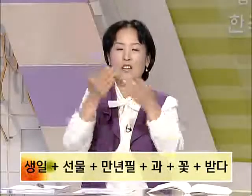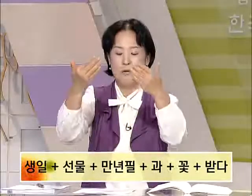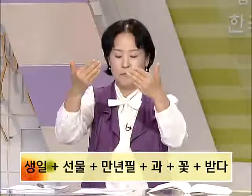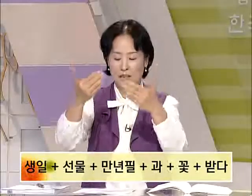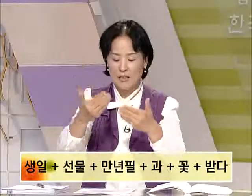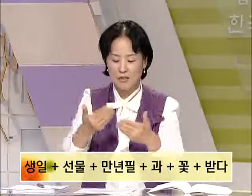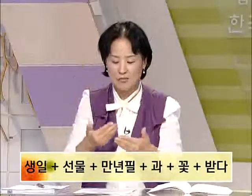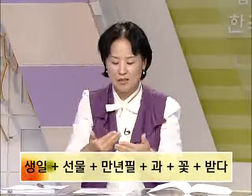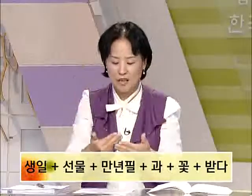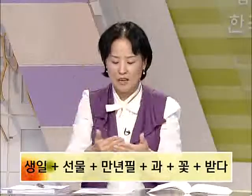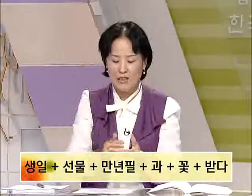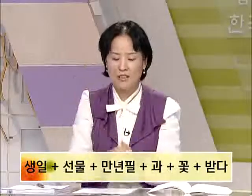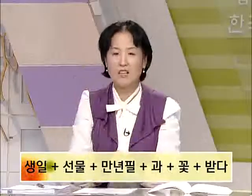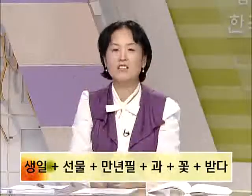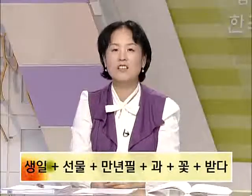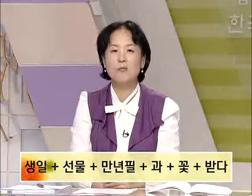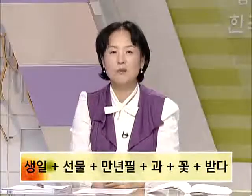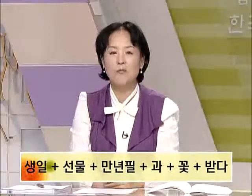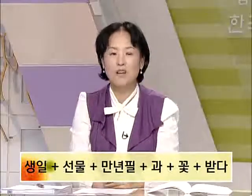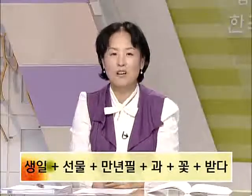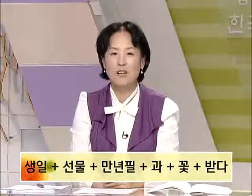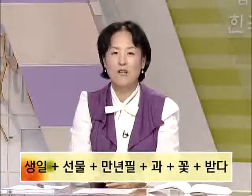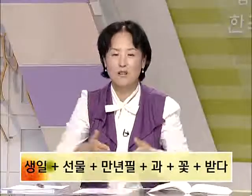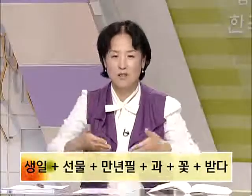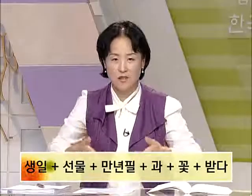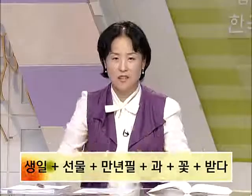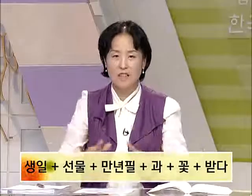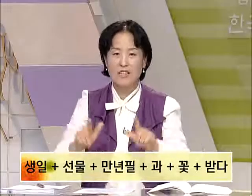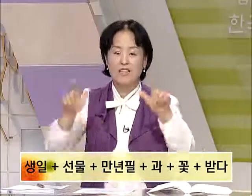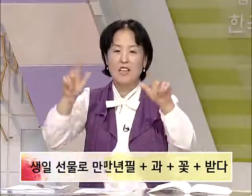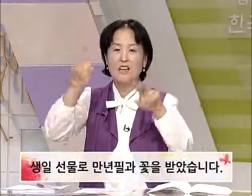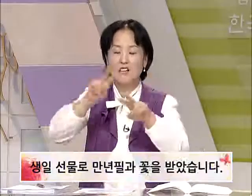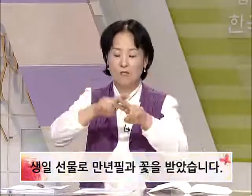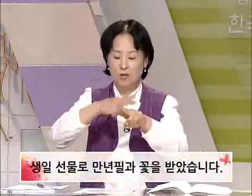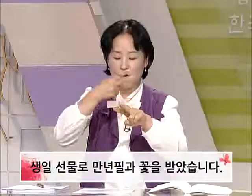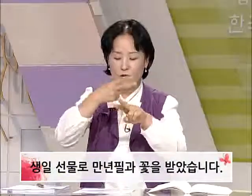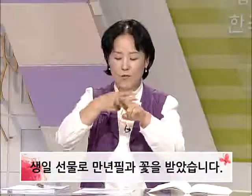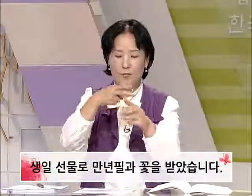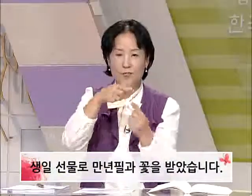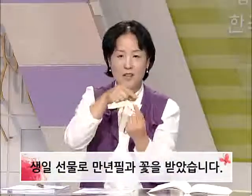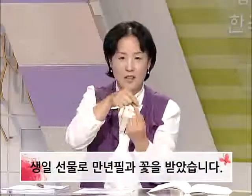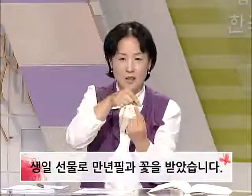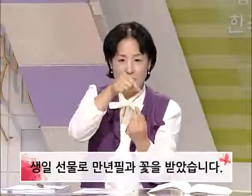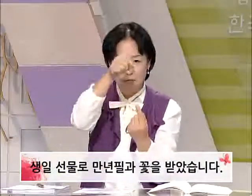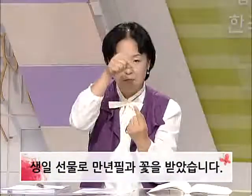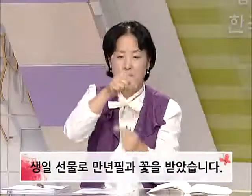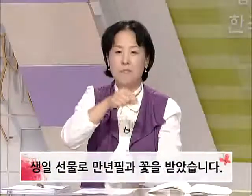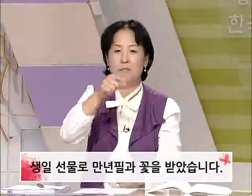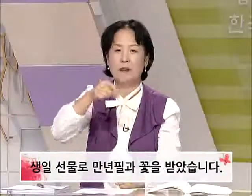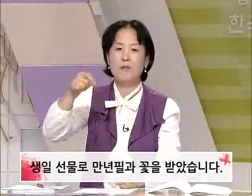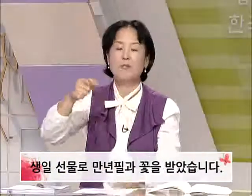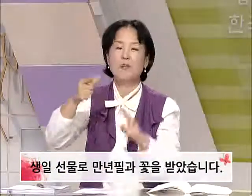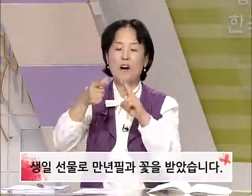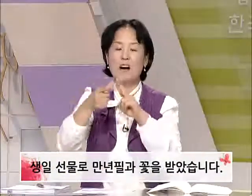받았습니다. 자 이어서 한번 해볼까요? 생일 선물로 만년필과